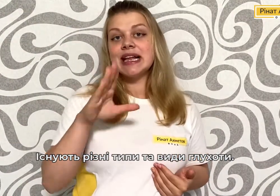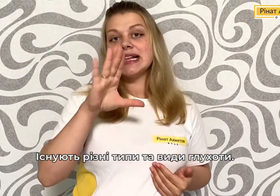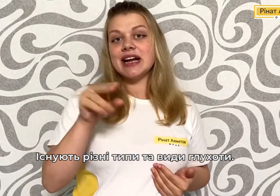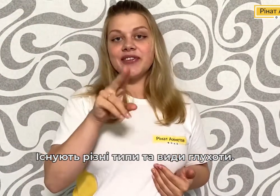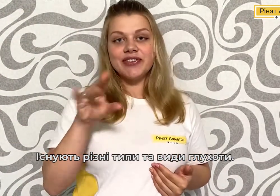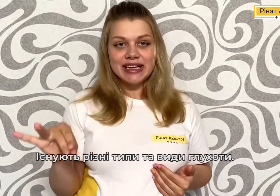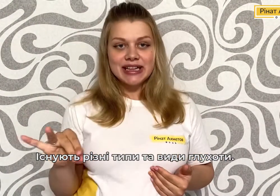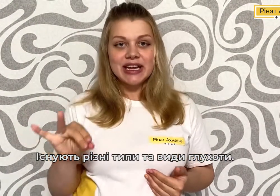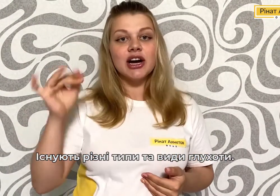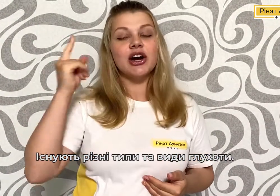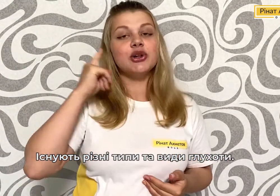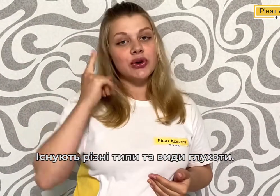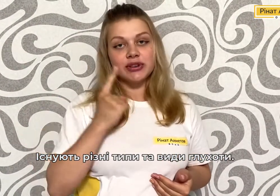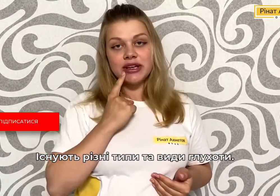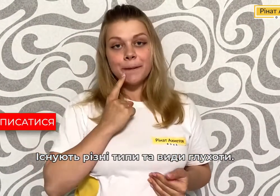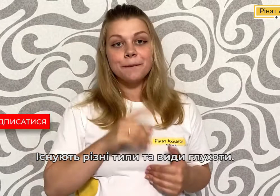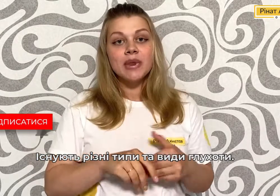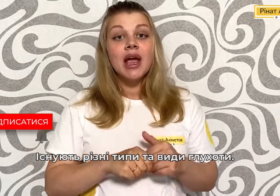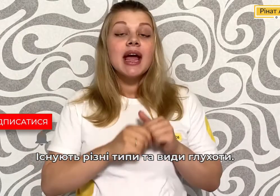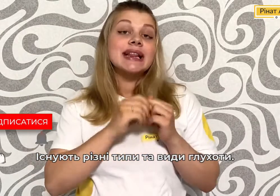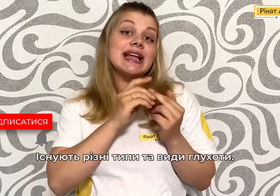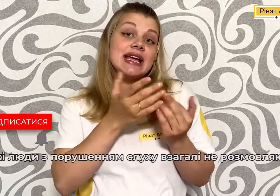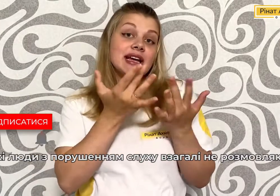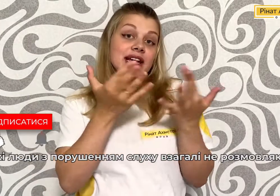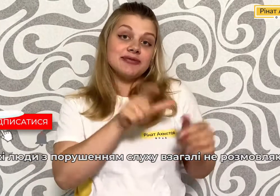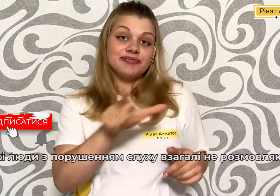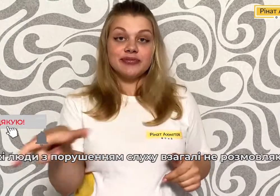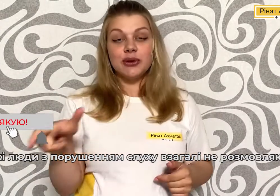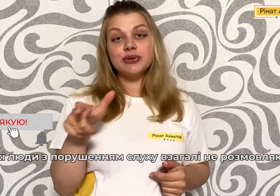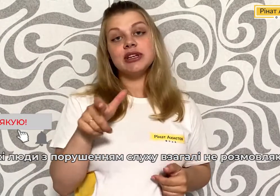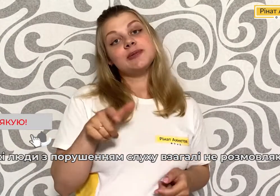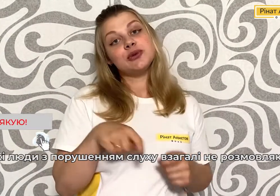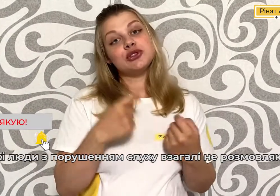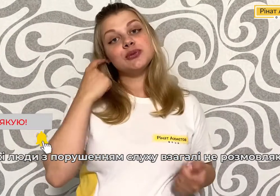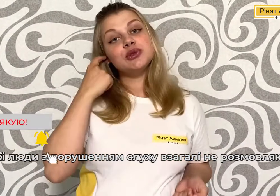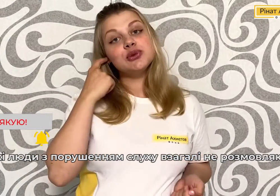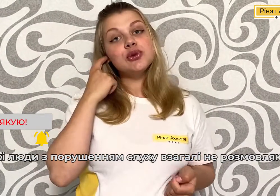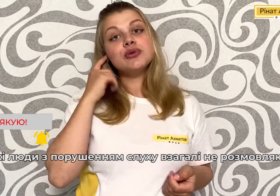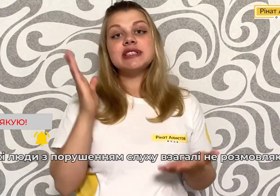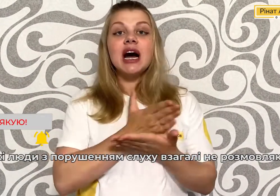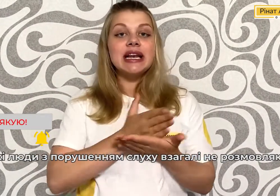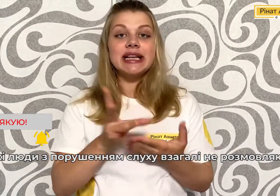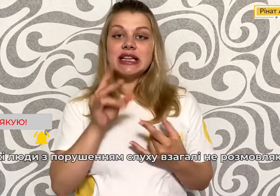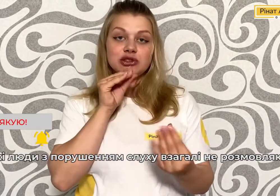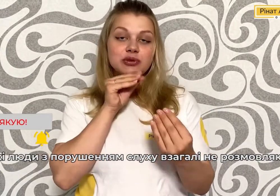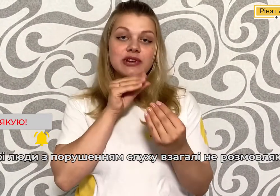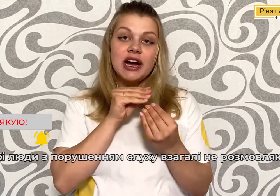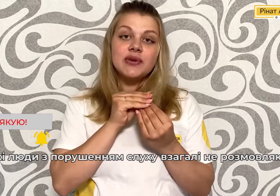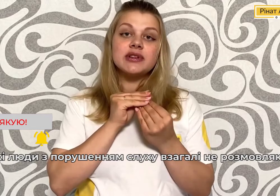та види глухоти Деякі люди з порушенням слуху взагалі не розмовляють